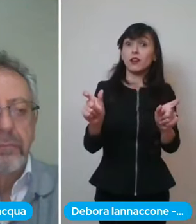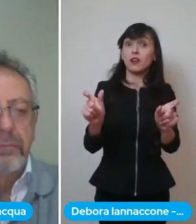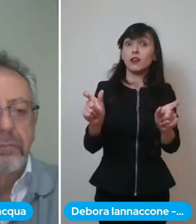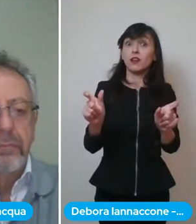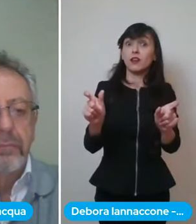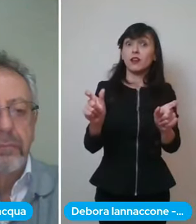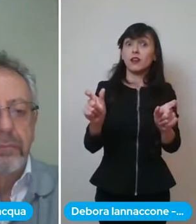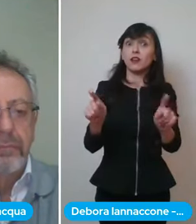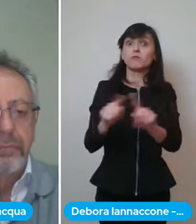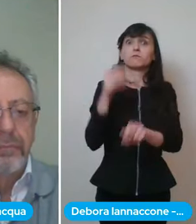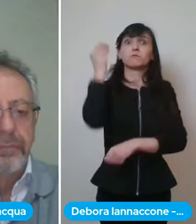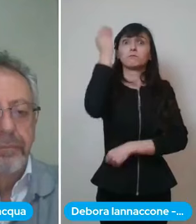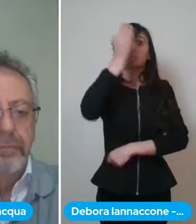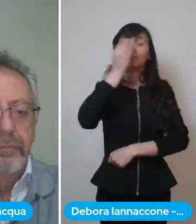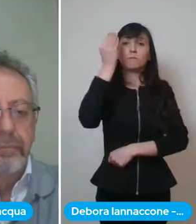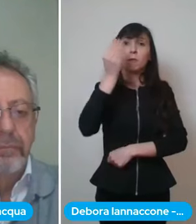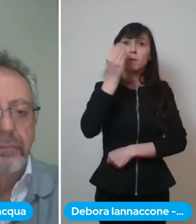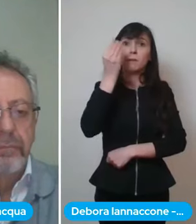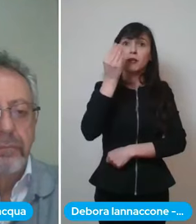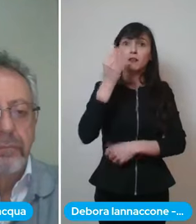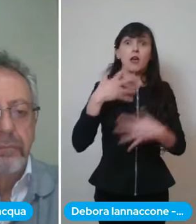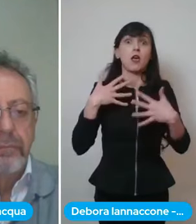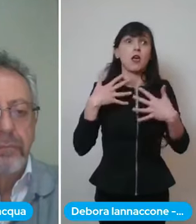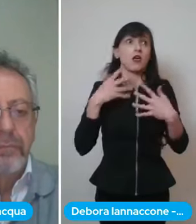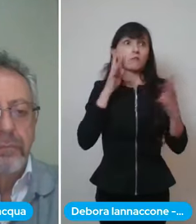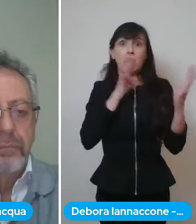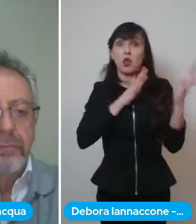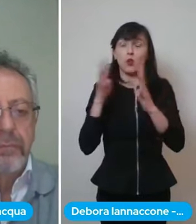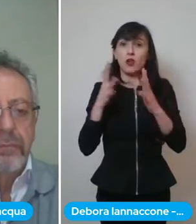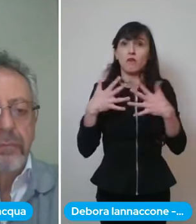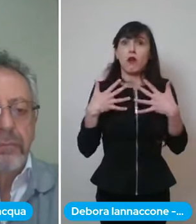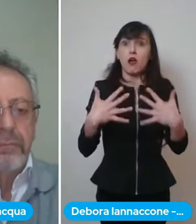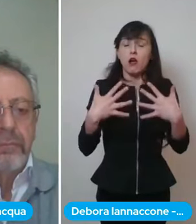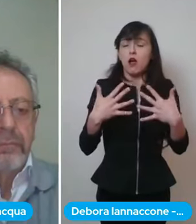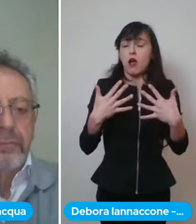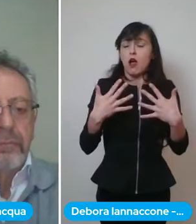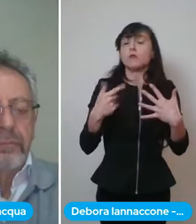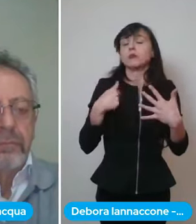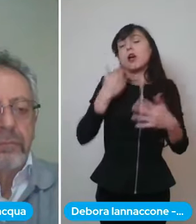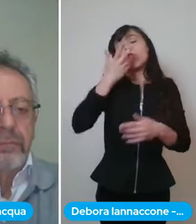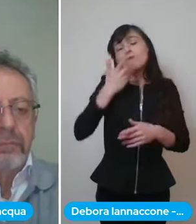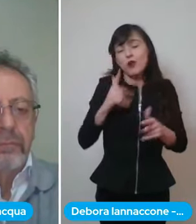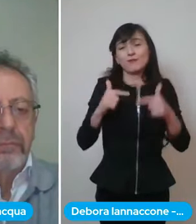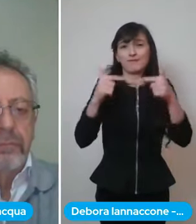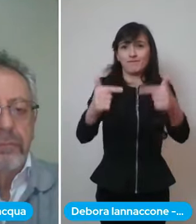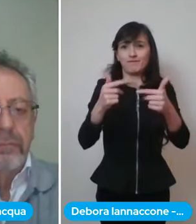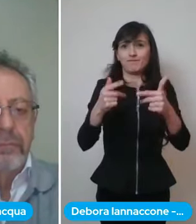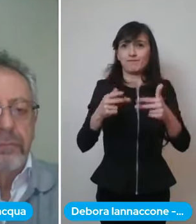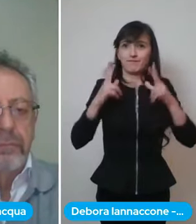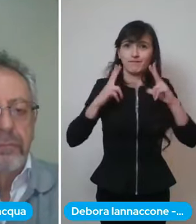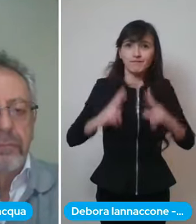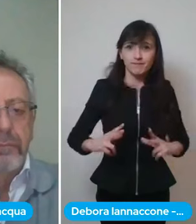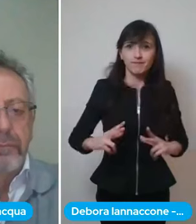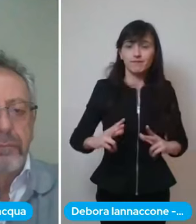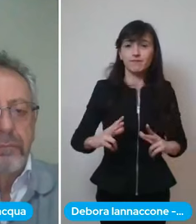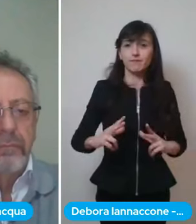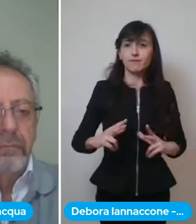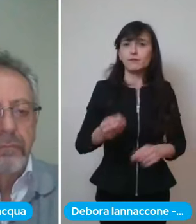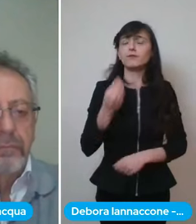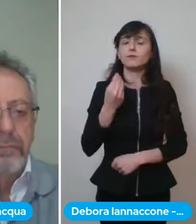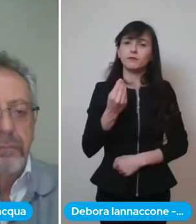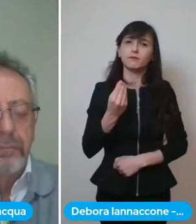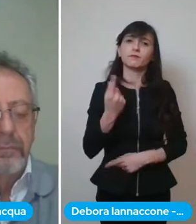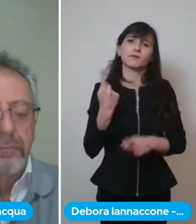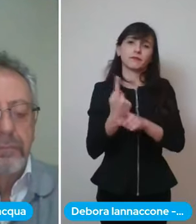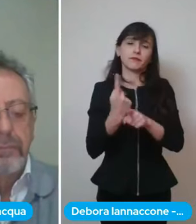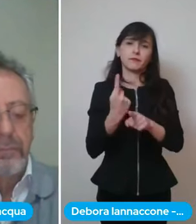considerazioni anche presa dal panico io invece vorrei intanto rassicurare perché intanto si si dovrà valutare dal punto